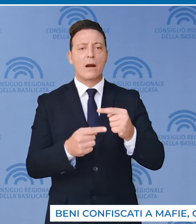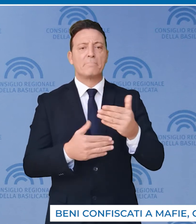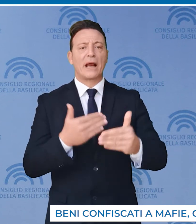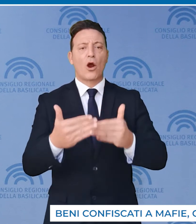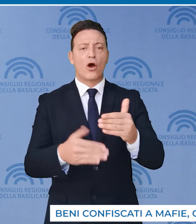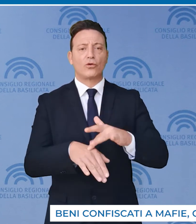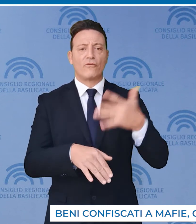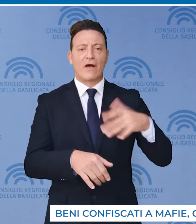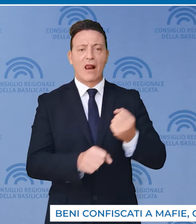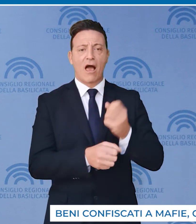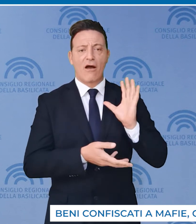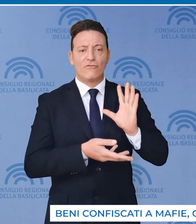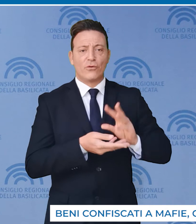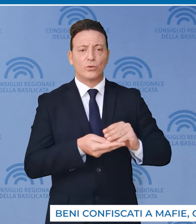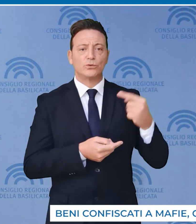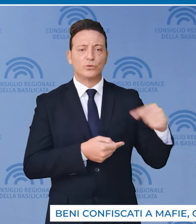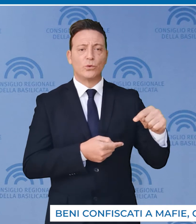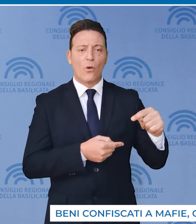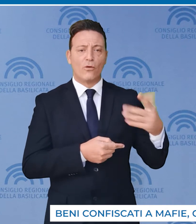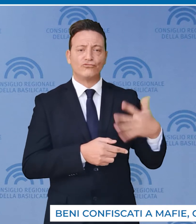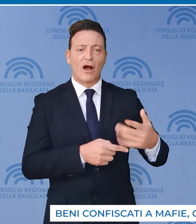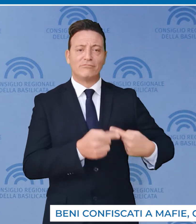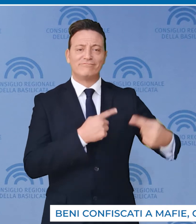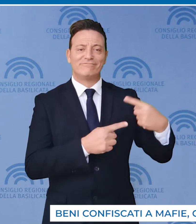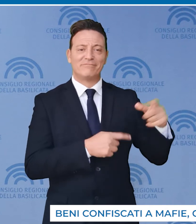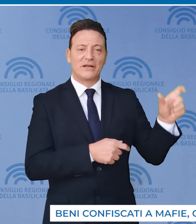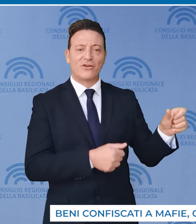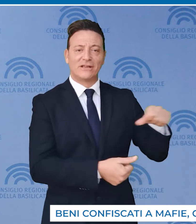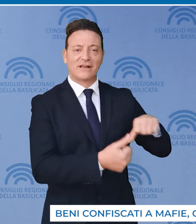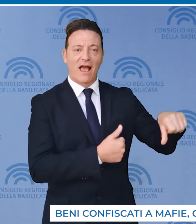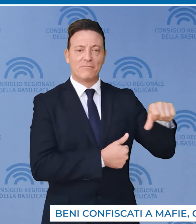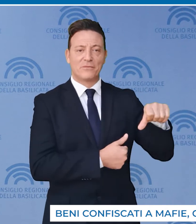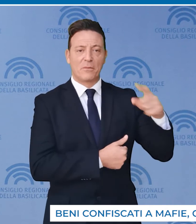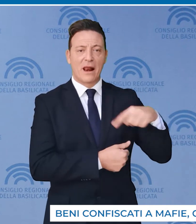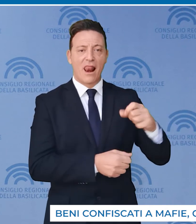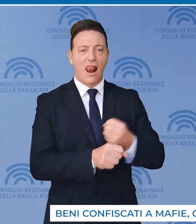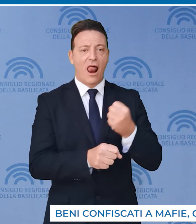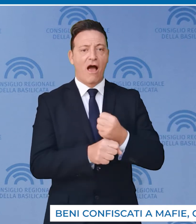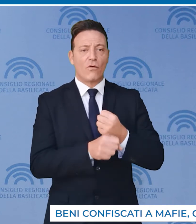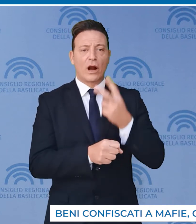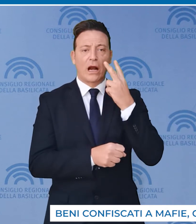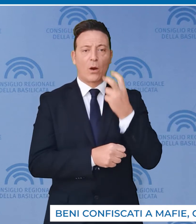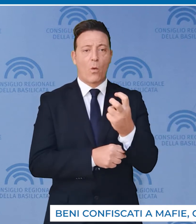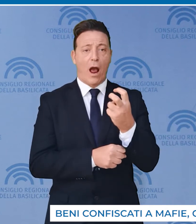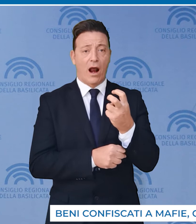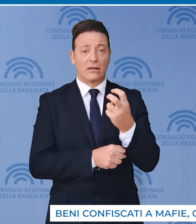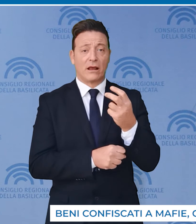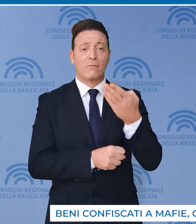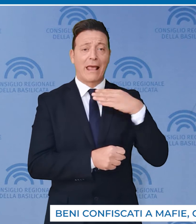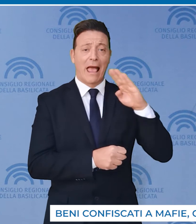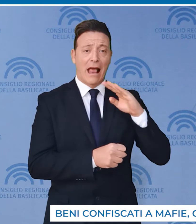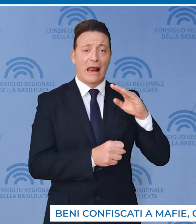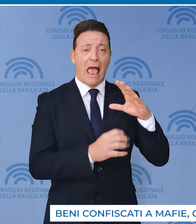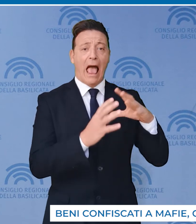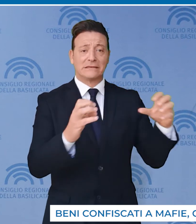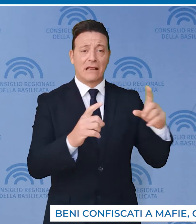il percorso intrapreso con il suo predecessore per lo sviluppo di un lavoro riguardante beni